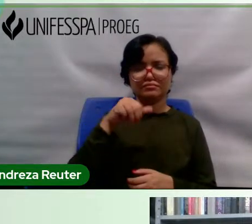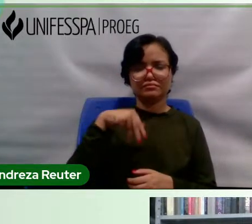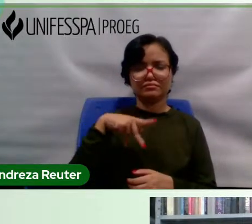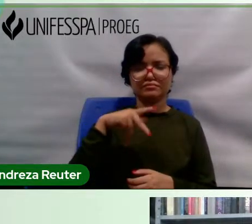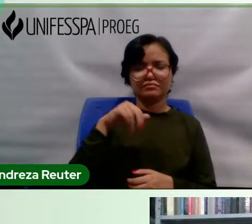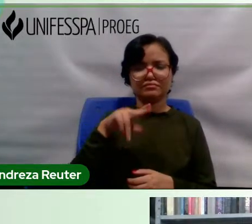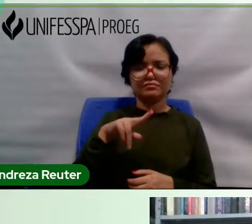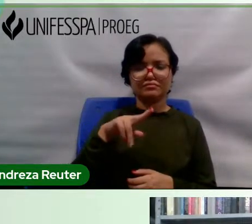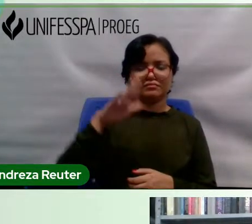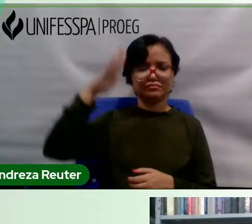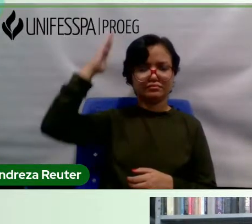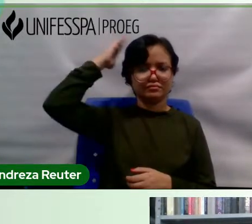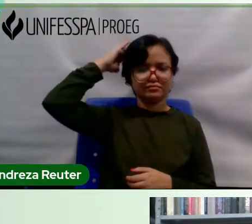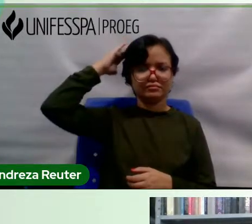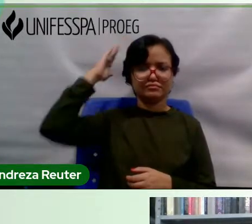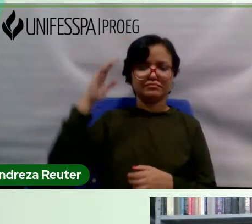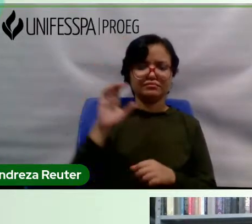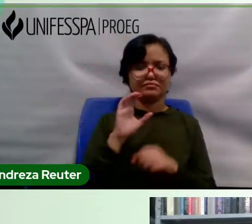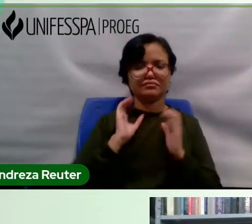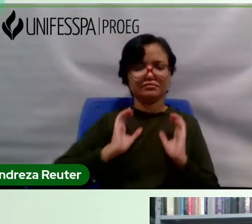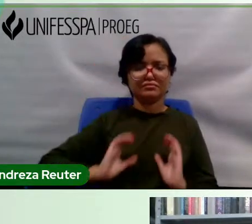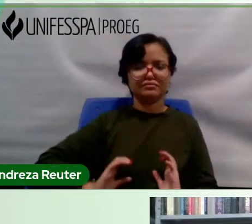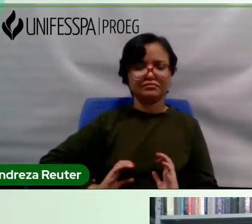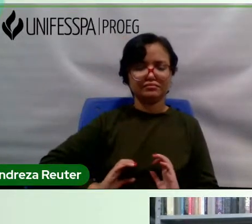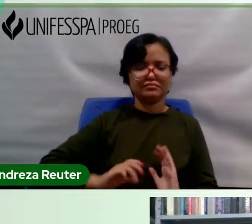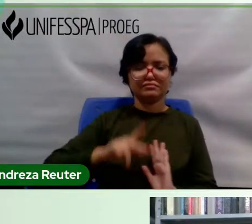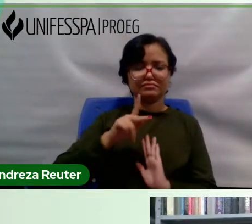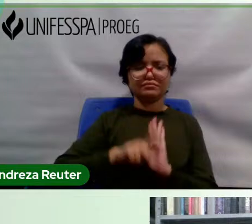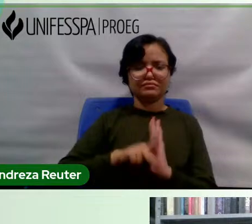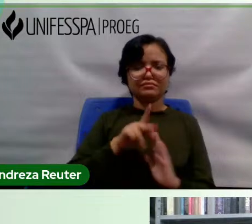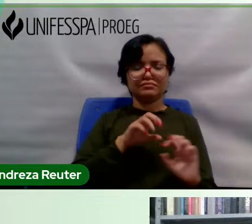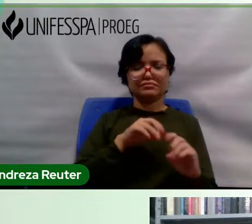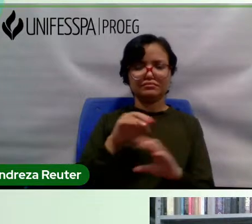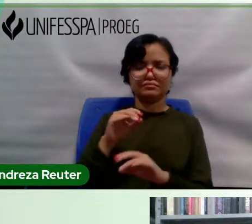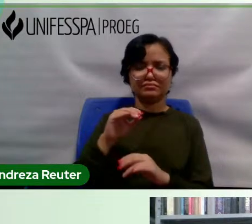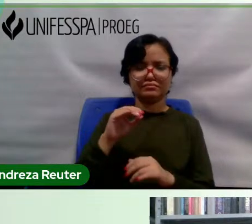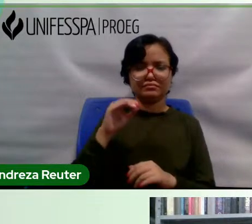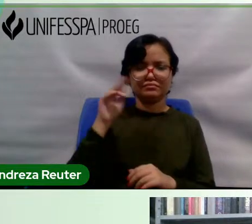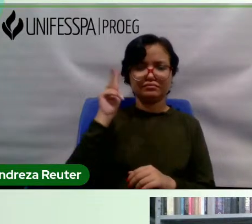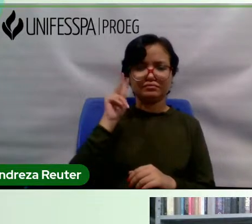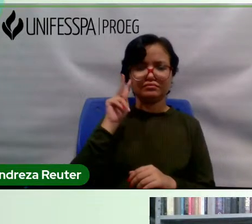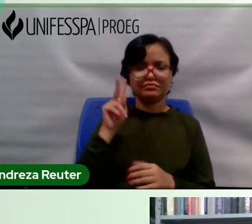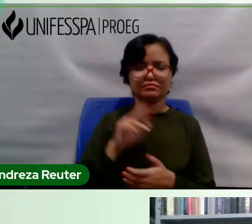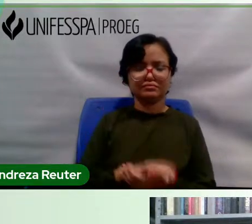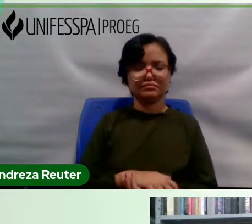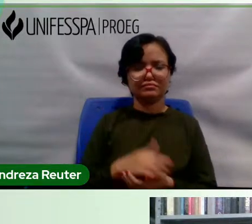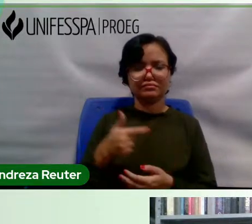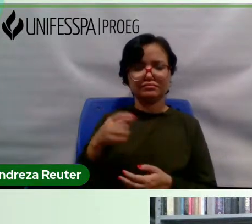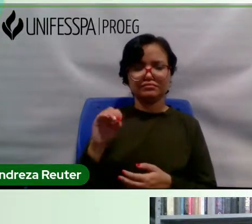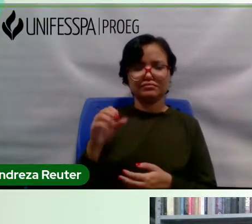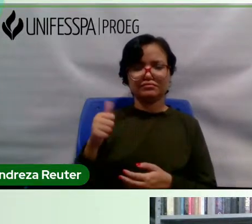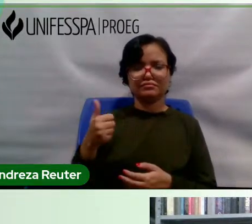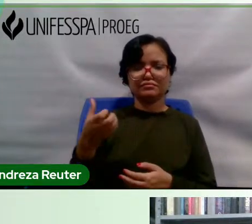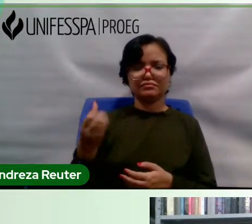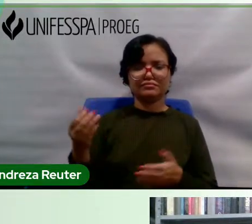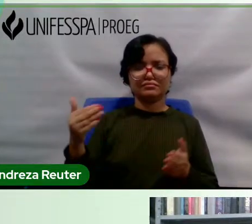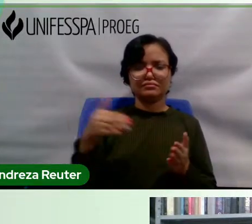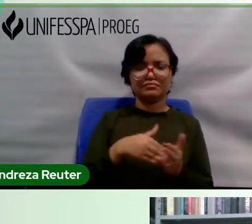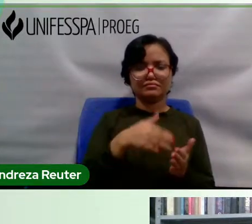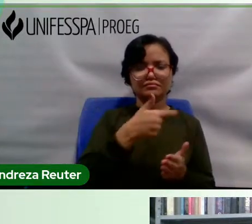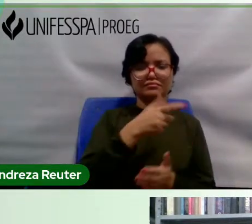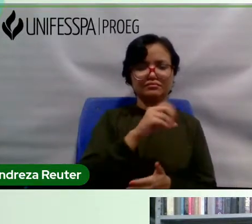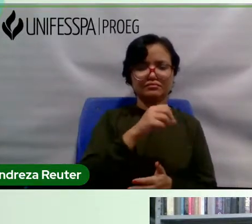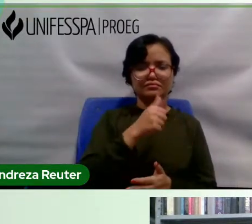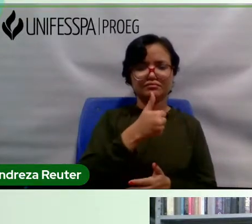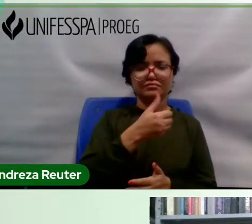coordenadora do Programa de Ensino de História, Prof. História, no período de 2016 a 2018, e atualmente é professora desse referido programa.